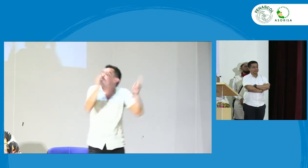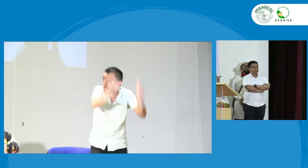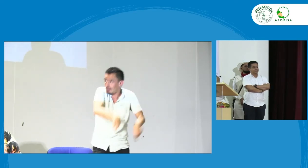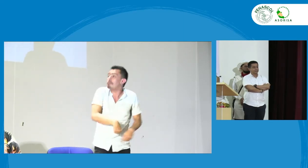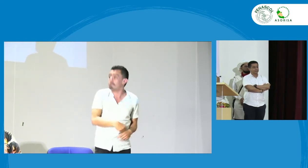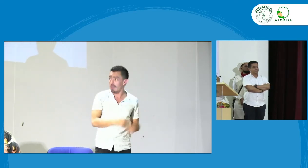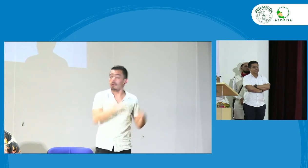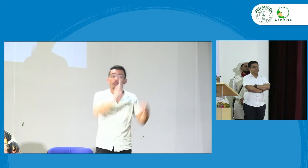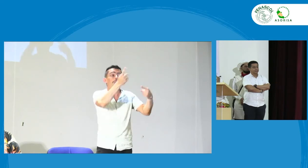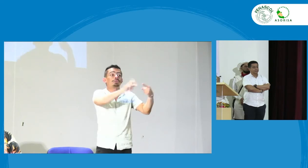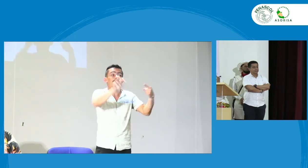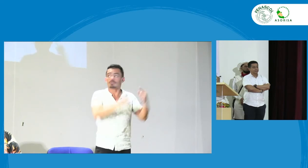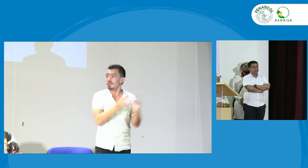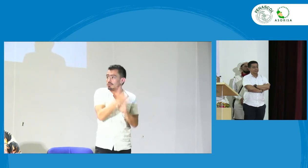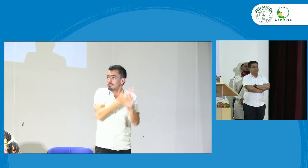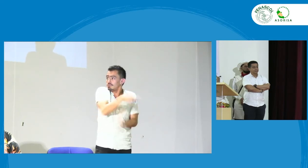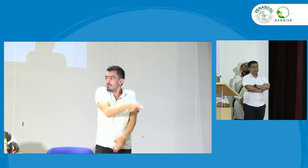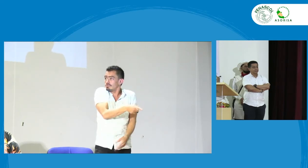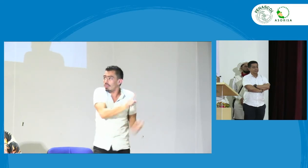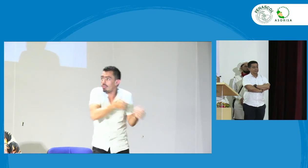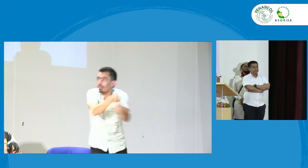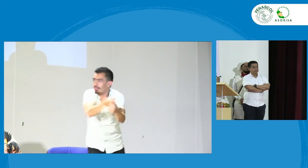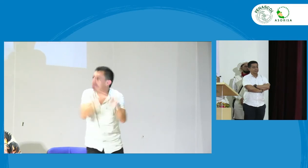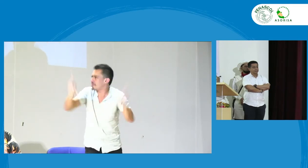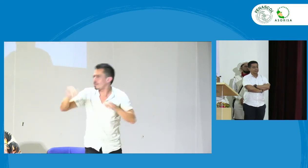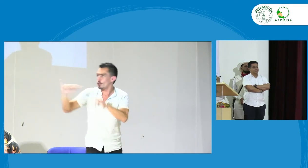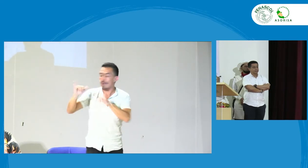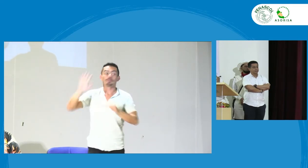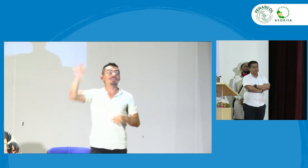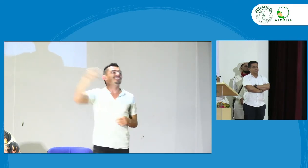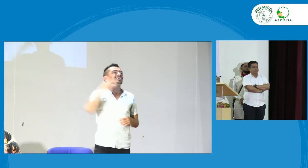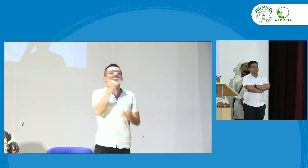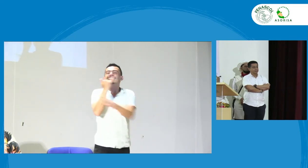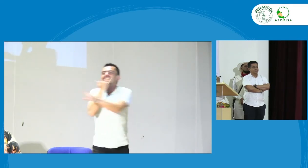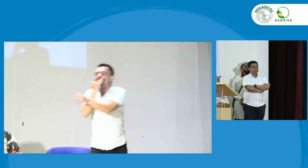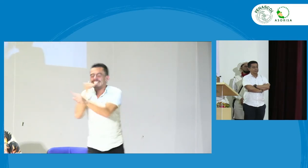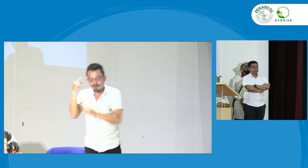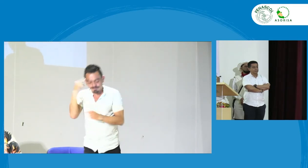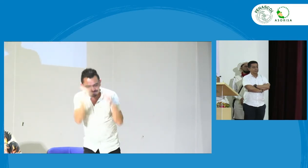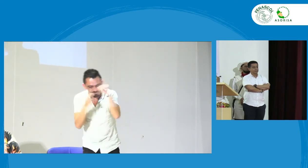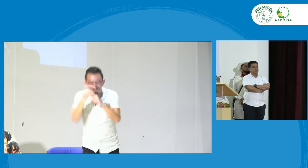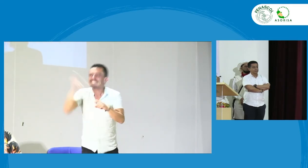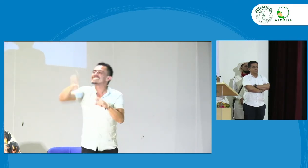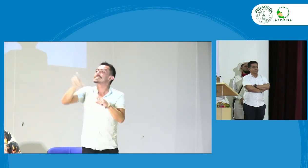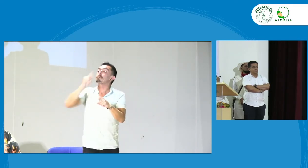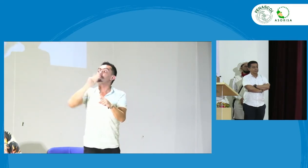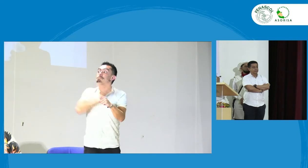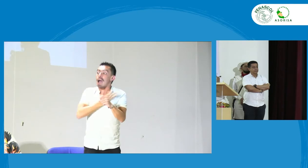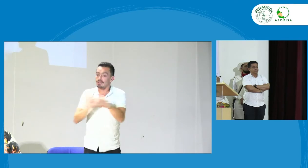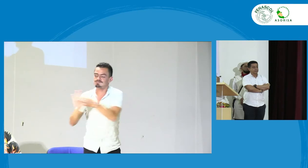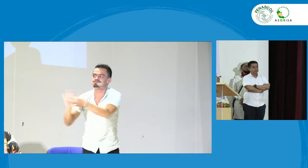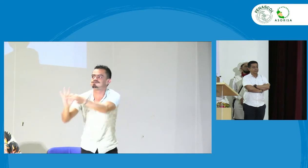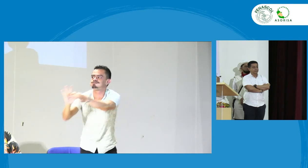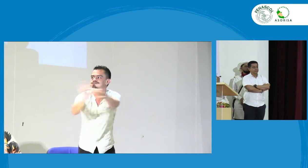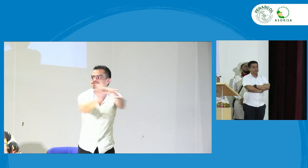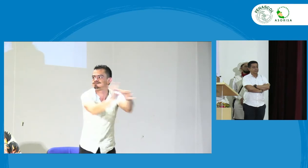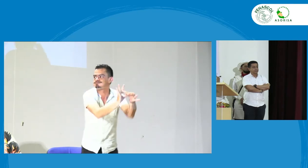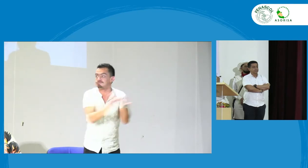teníamos primer y segundo y tercer nivel de lengua de señas al interior de las instituciones educativas ahora ya no hemos desmejorado bastante